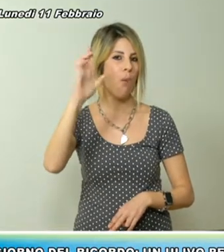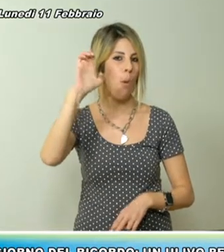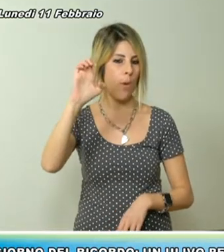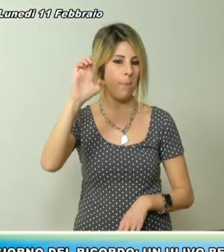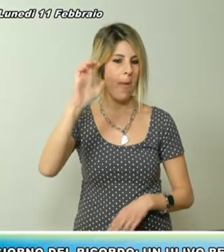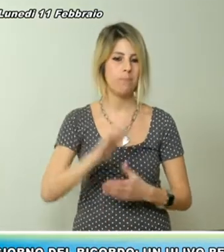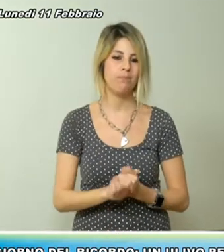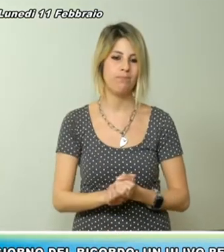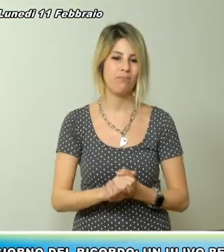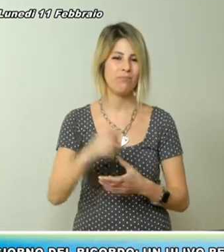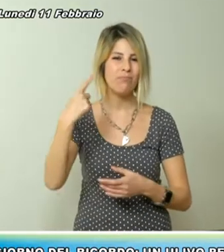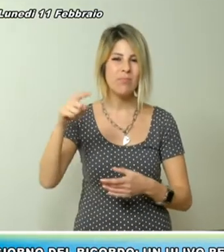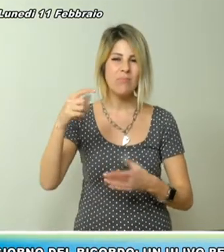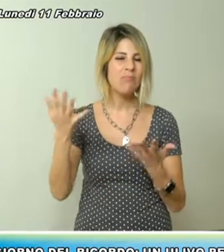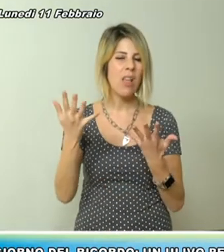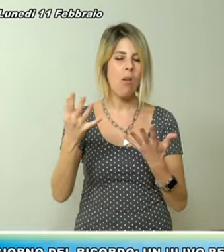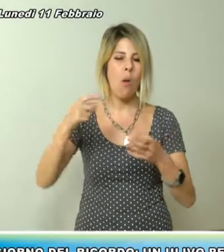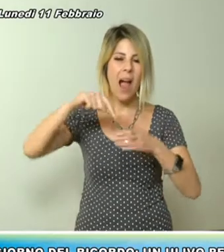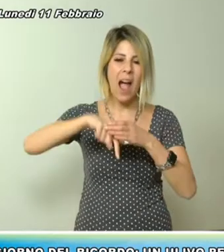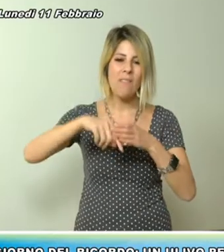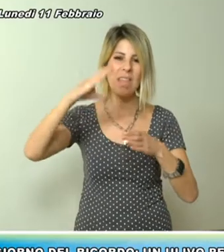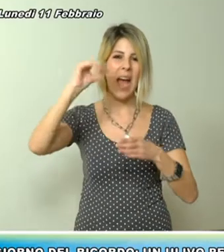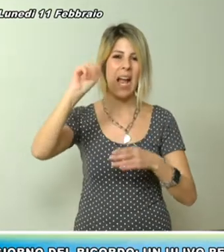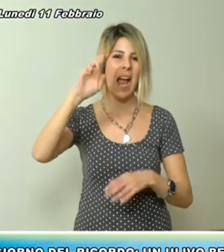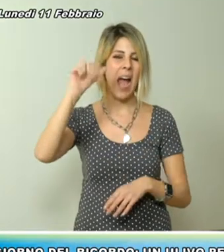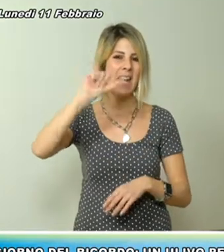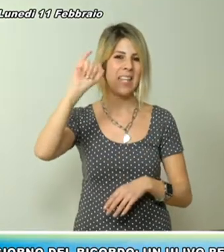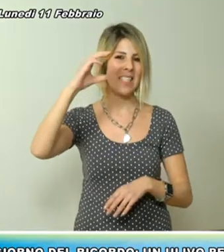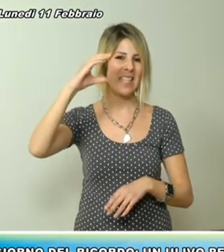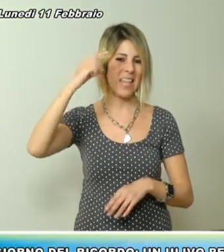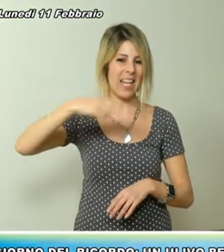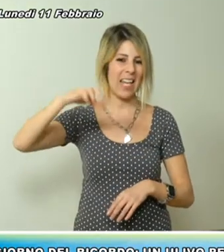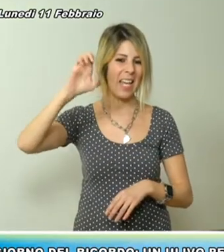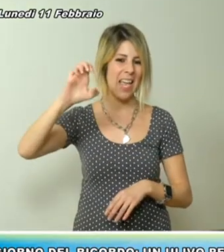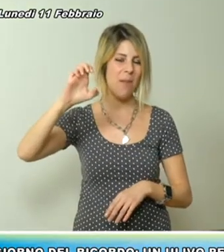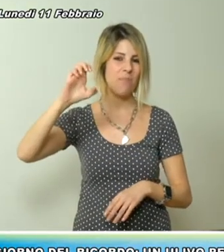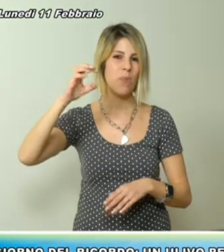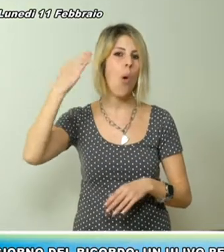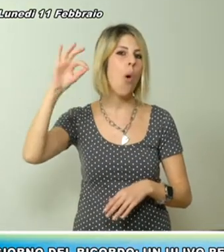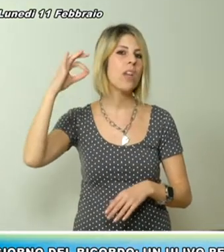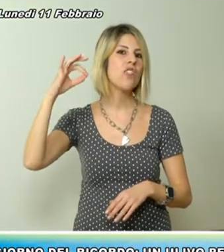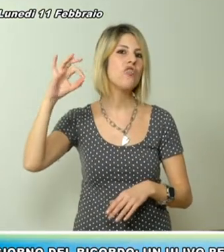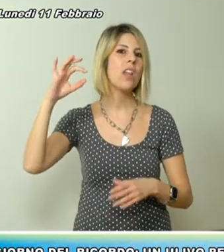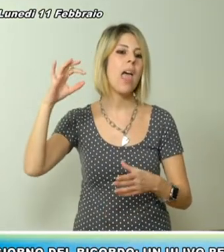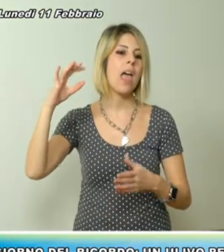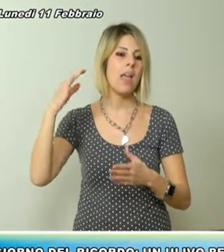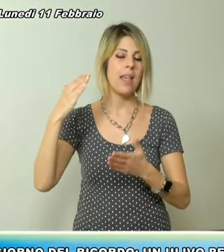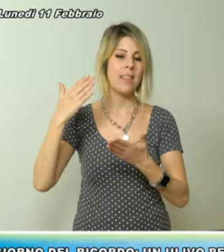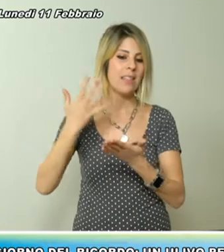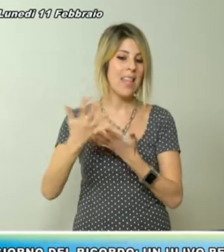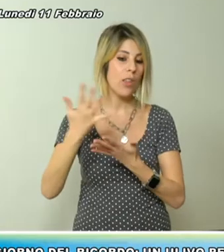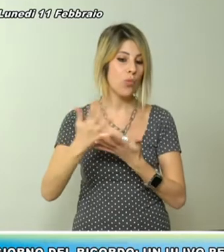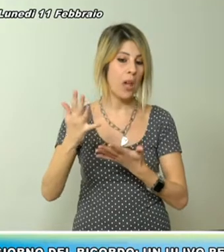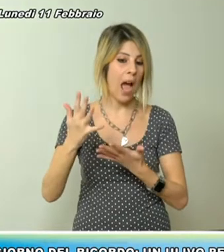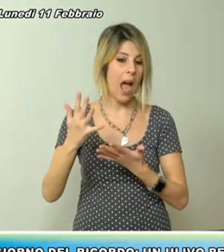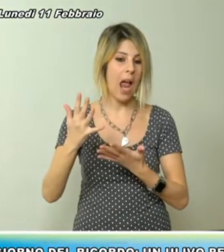È in quelle cavità carsiche, di origine naturale, con un ingresso a strapiombo che fra il 1943